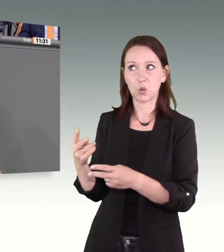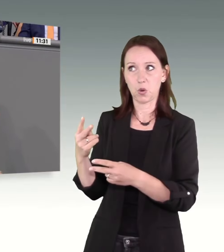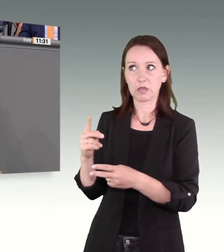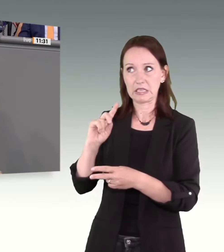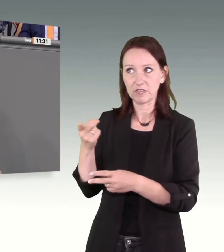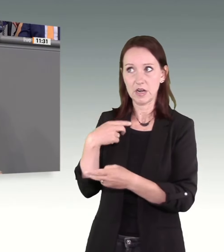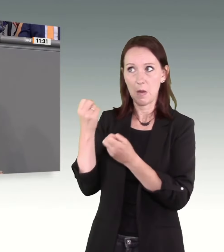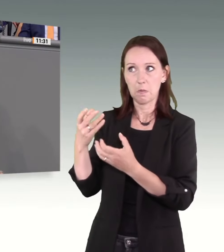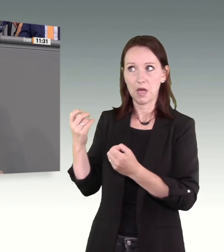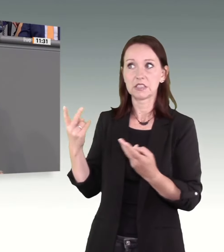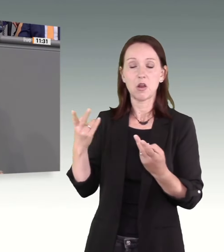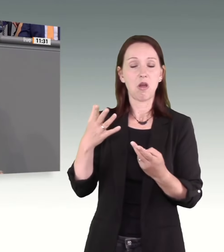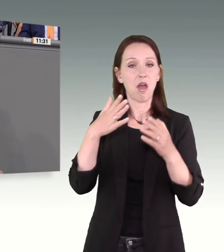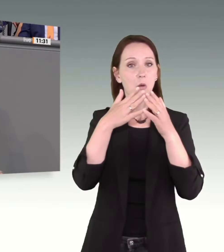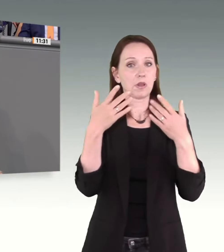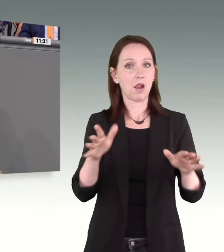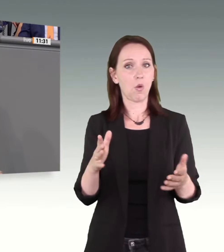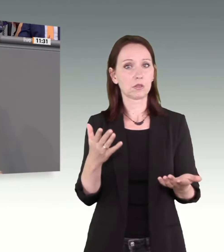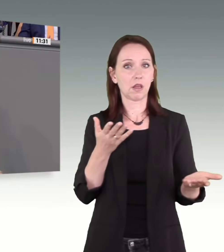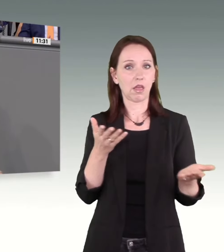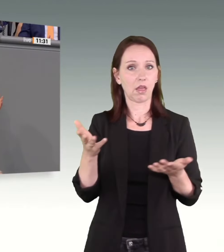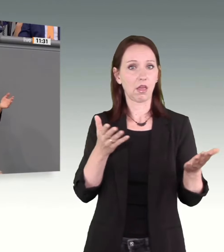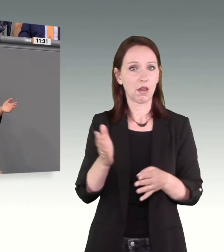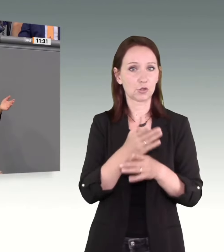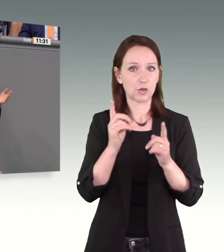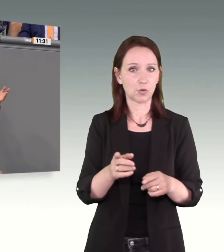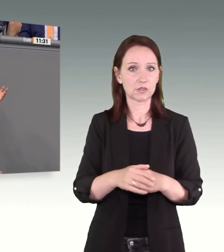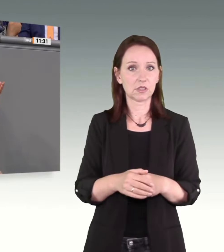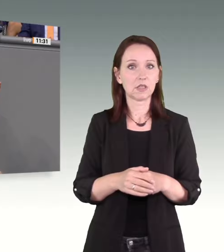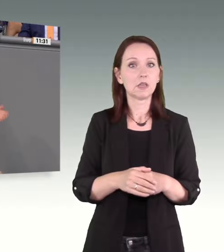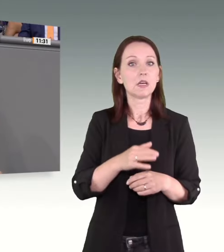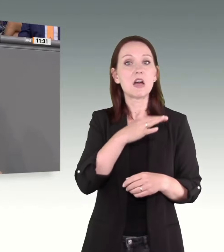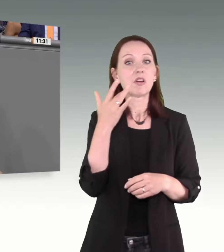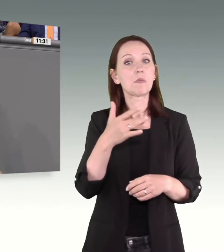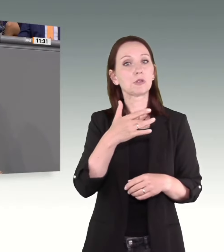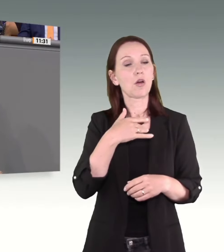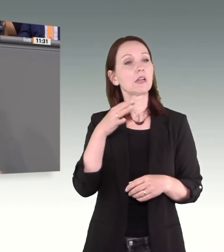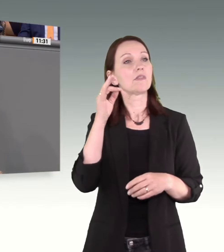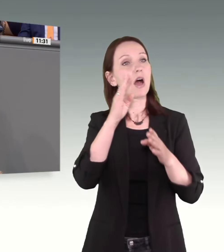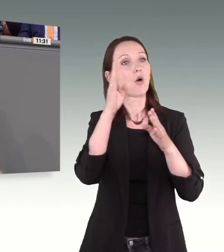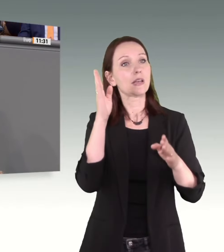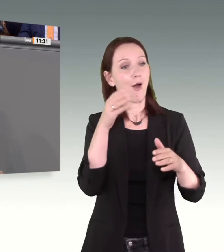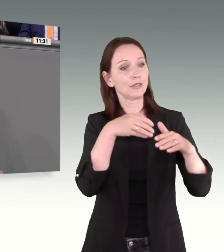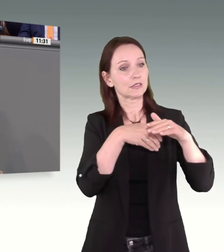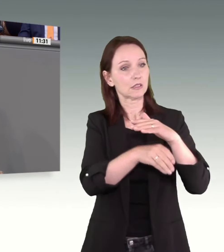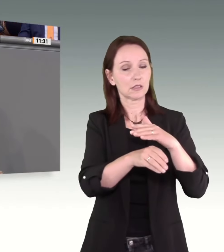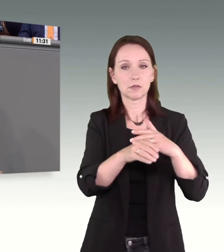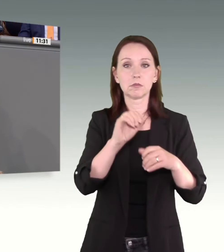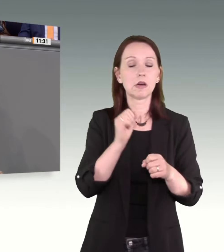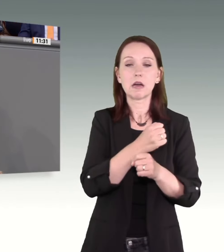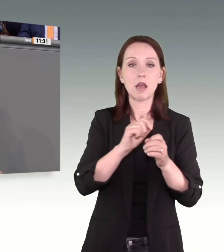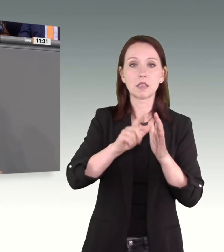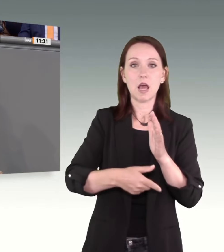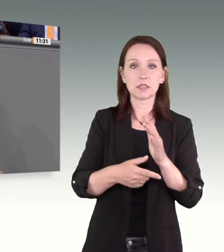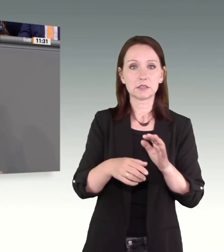Viele Betroffene können sich den Aufenthalt im Frauenhaus überhaupt nicht leisten. Denn in mancher Ort kostet eine